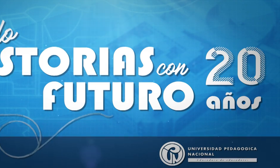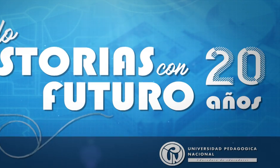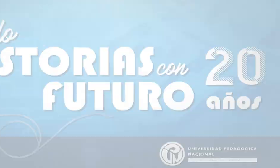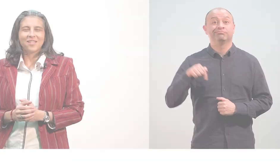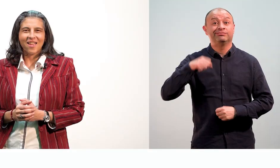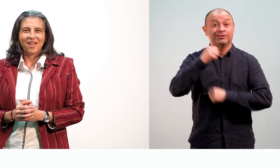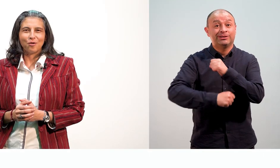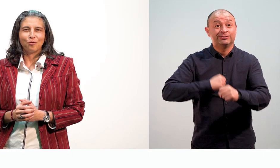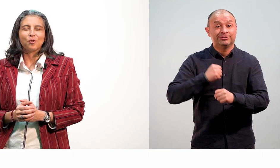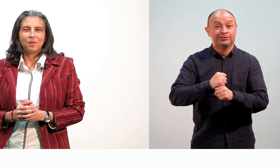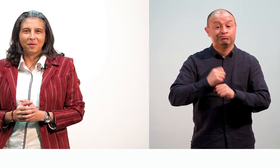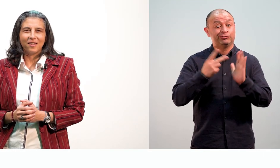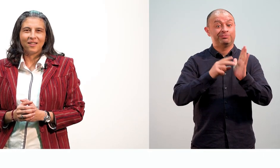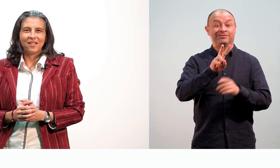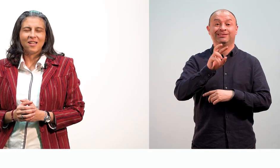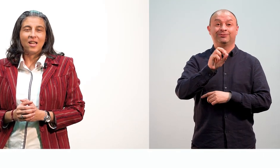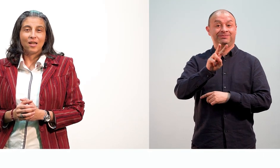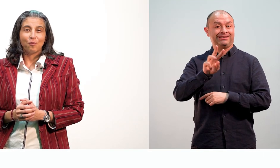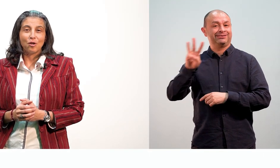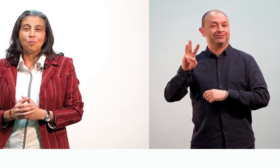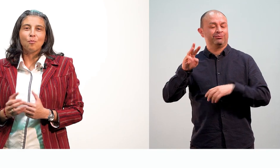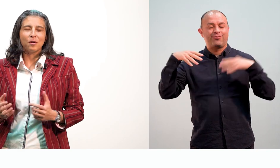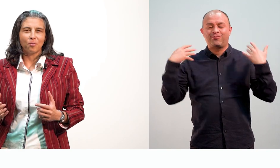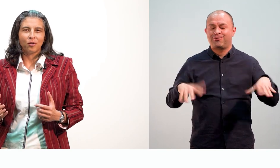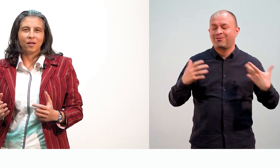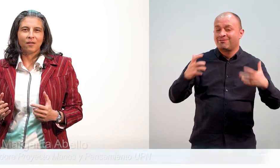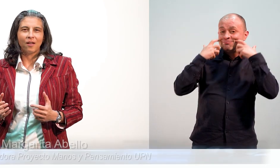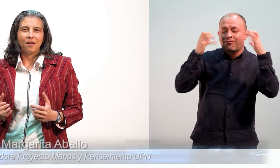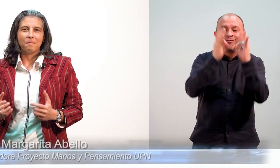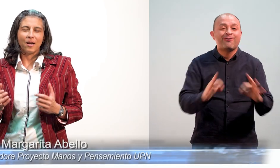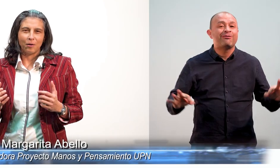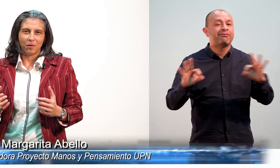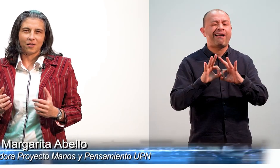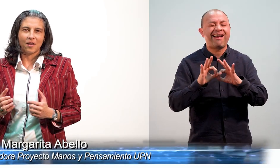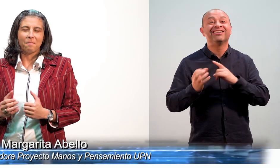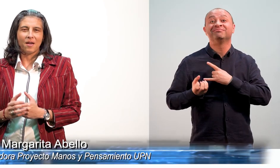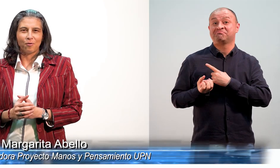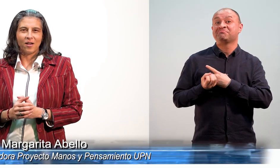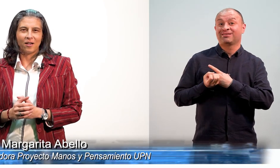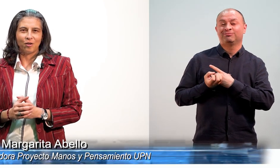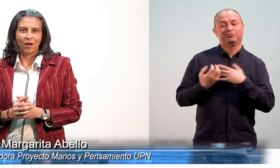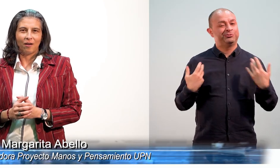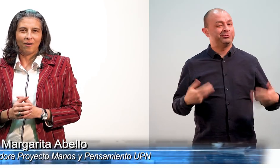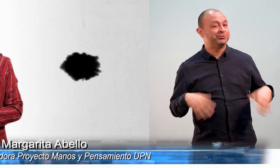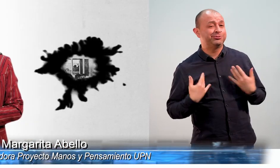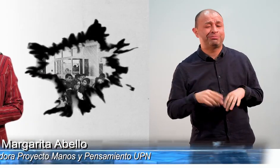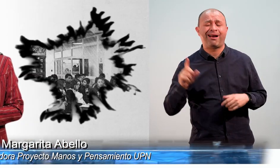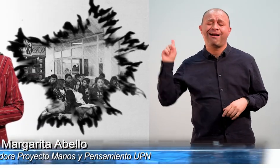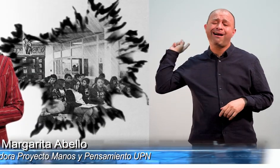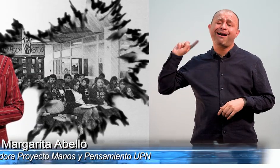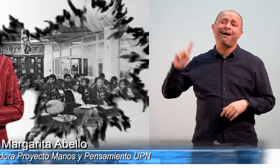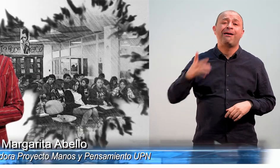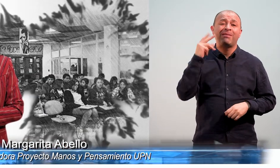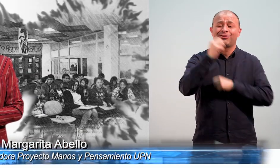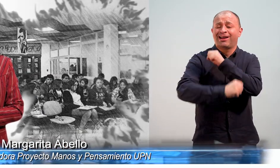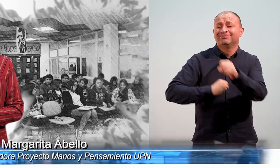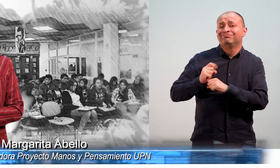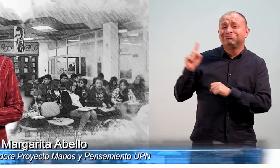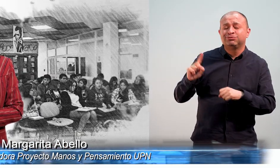This year, 2023, is a very important year for the National University. For 20 years, the university took